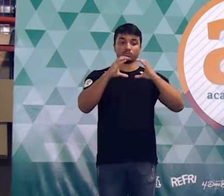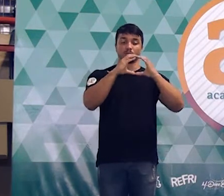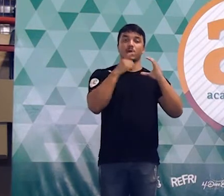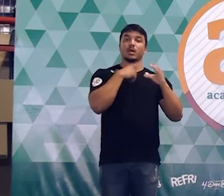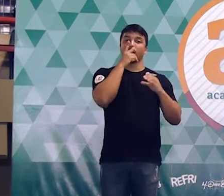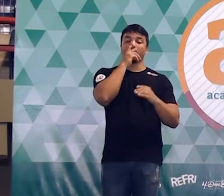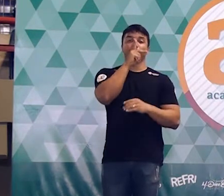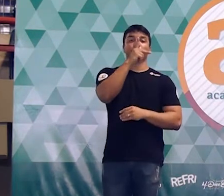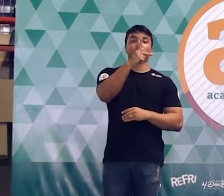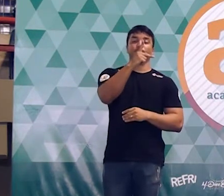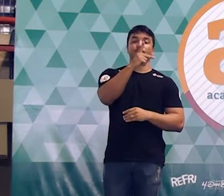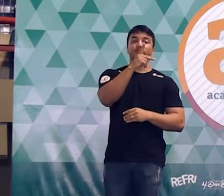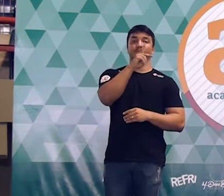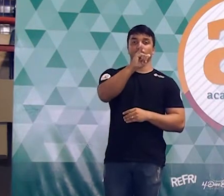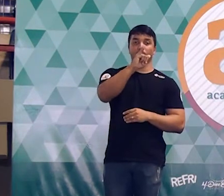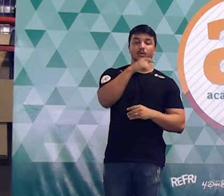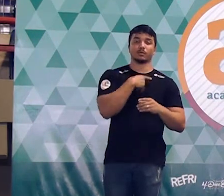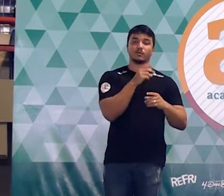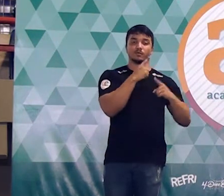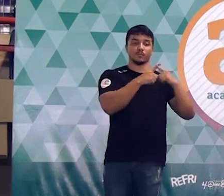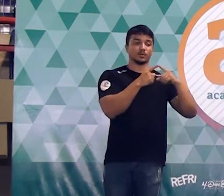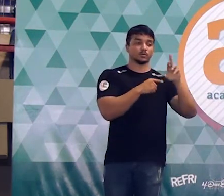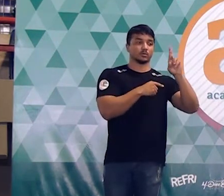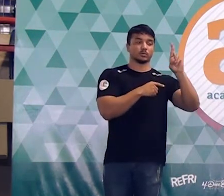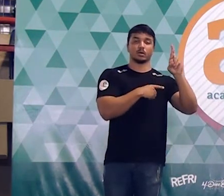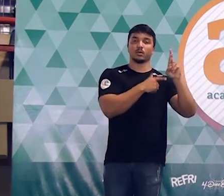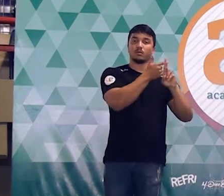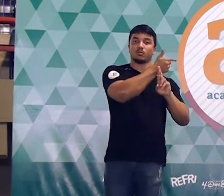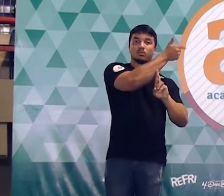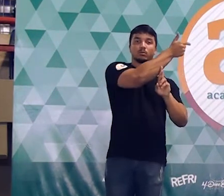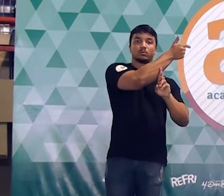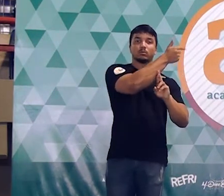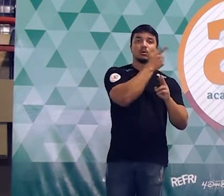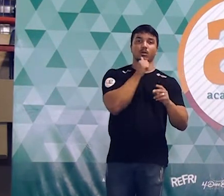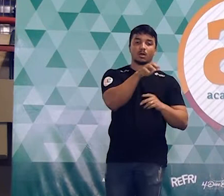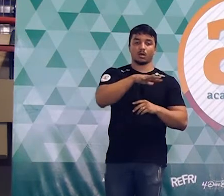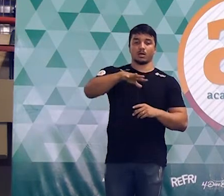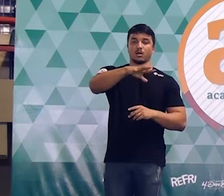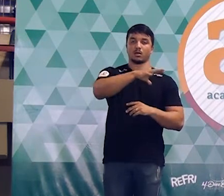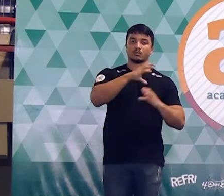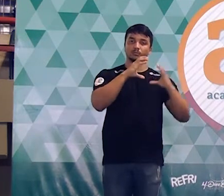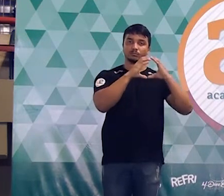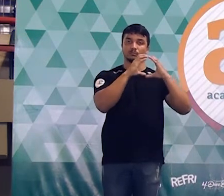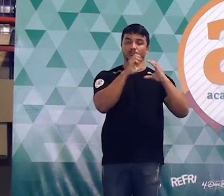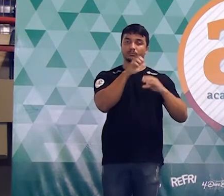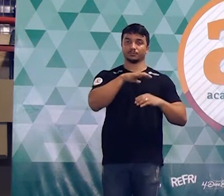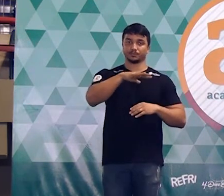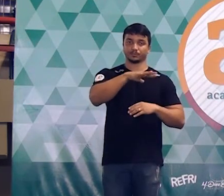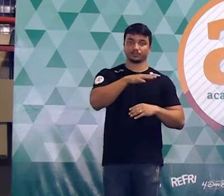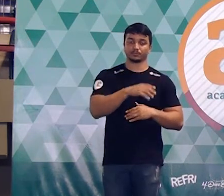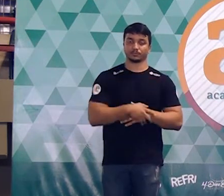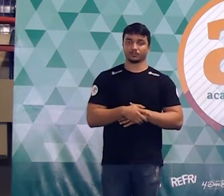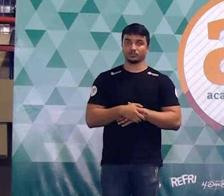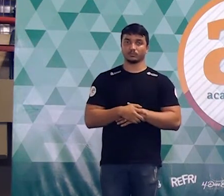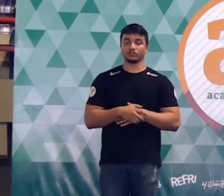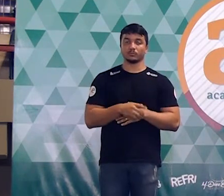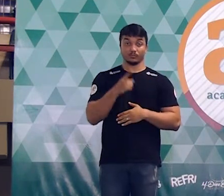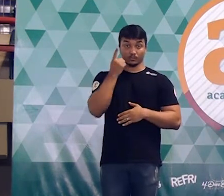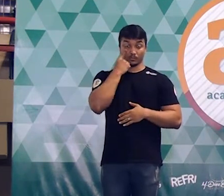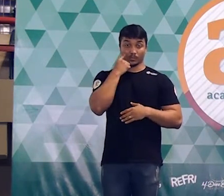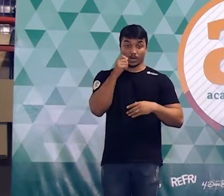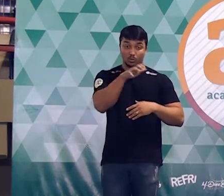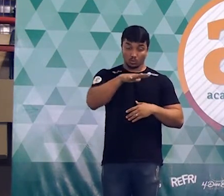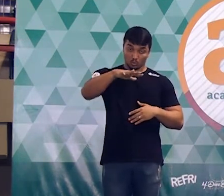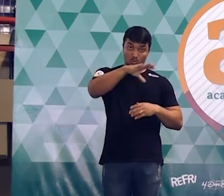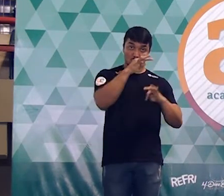vezes r elevado ao quadrado. A fórmula para calcular de um círculo. Pi vezes r elevado ao quadrado. Isso é um